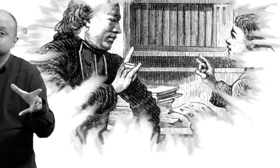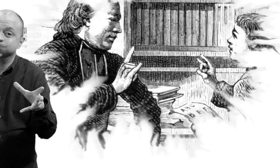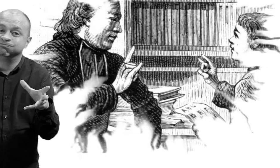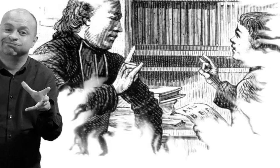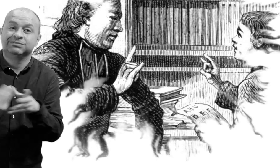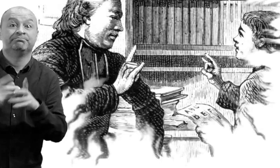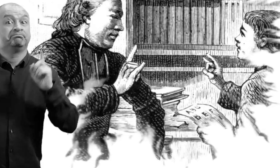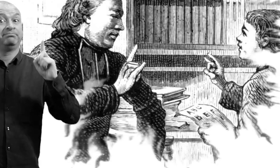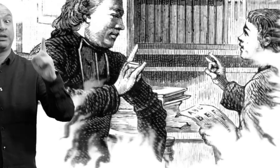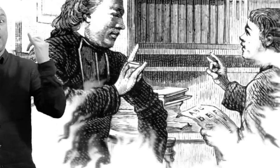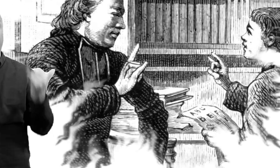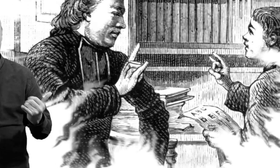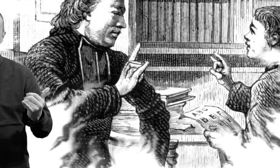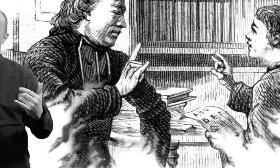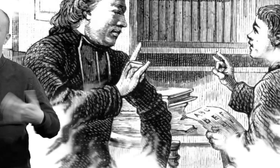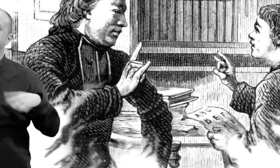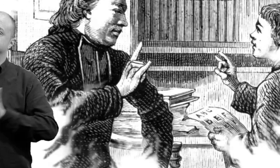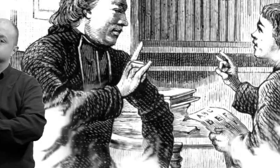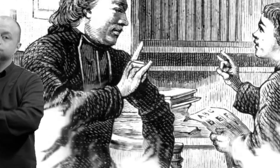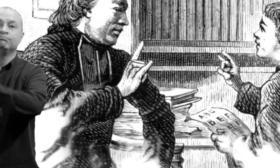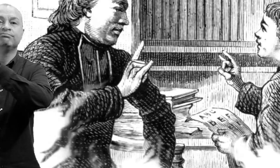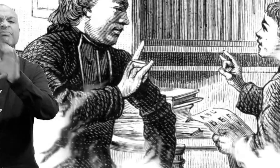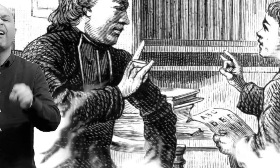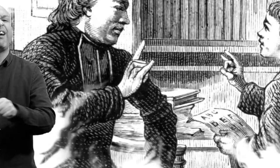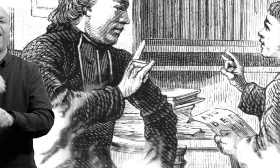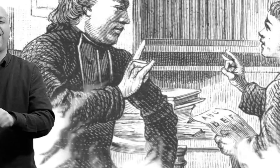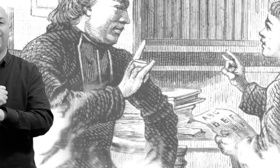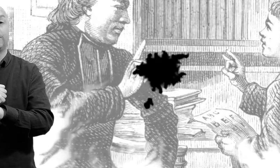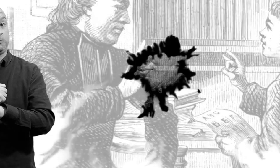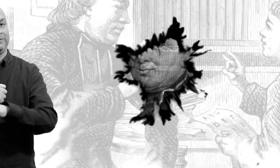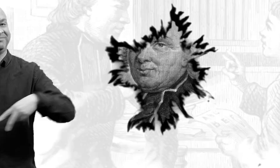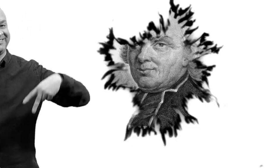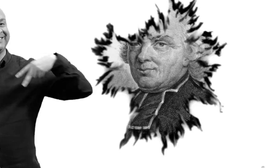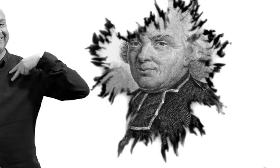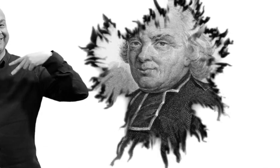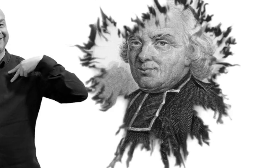con ustedes el legado de Charles Michel Lepé.